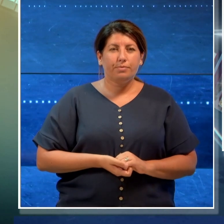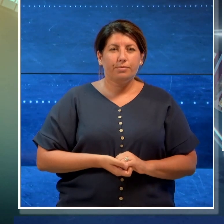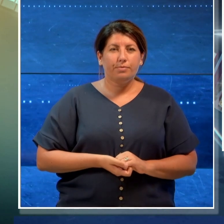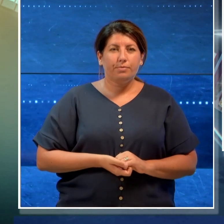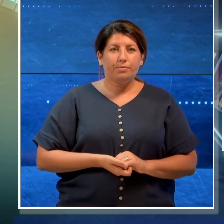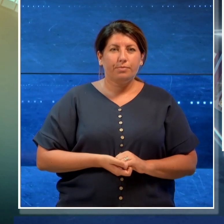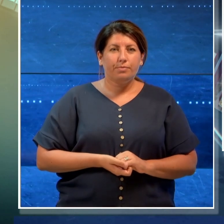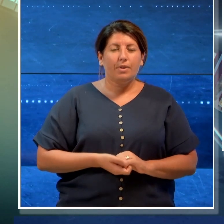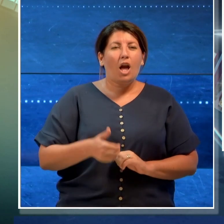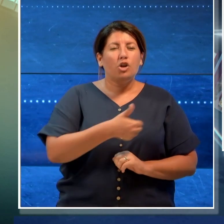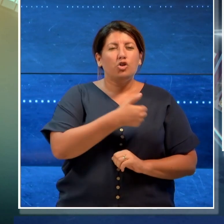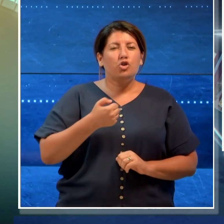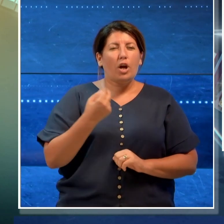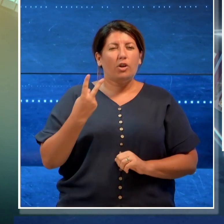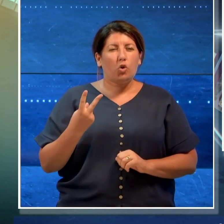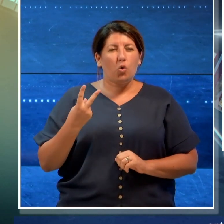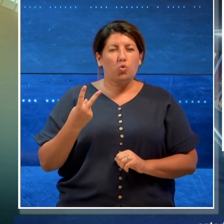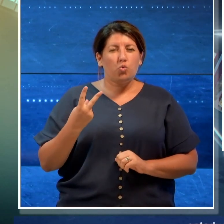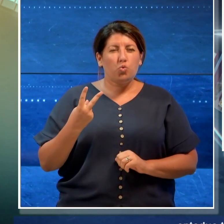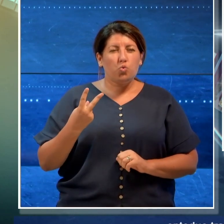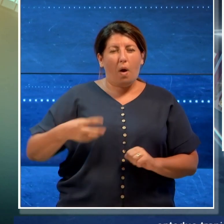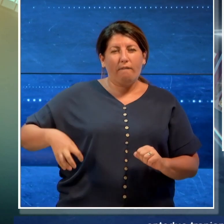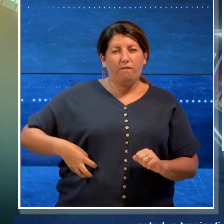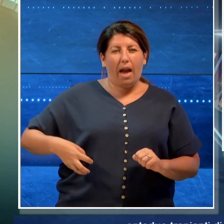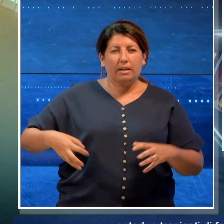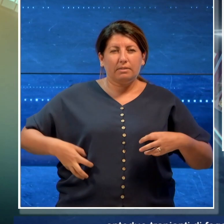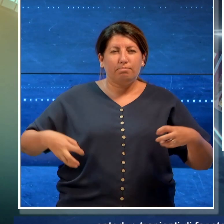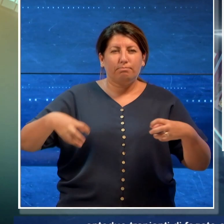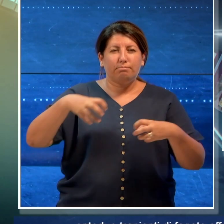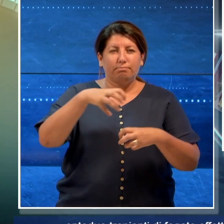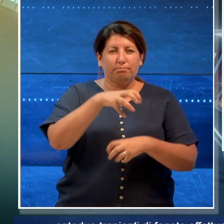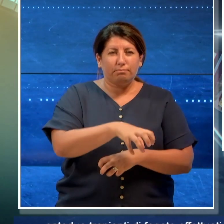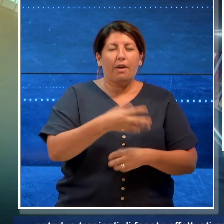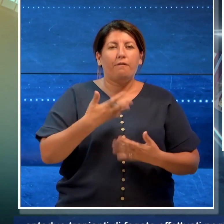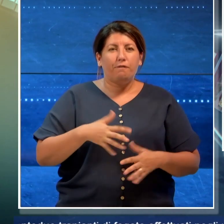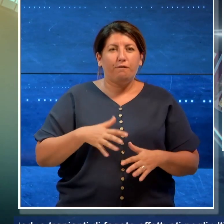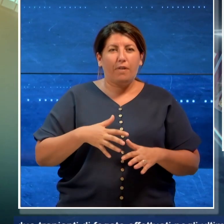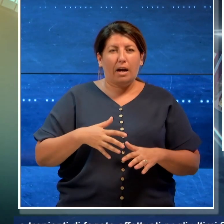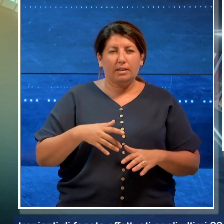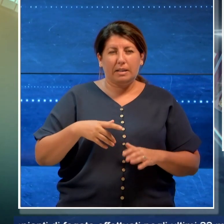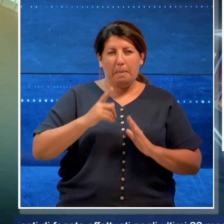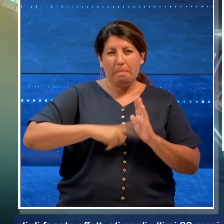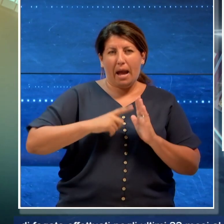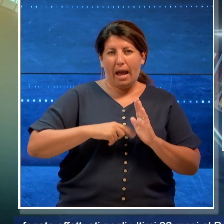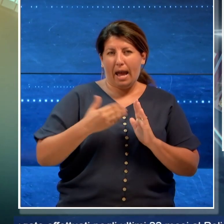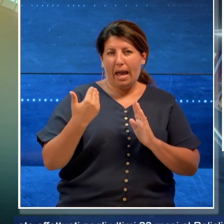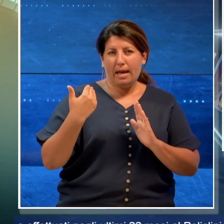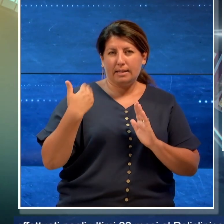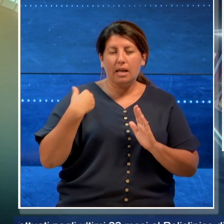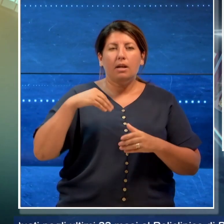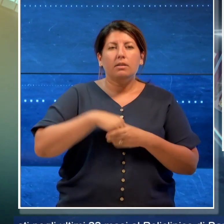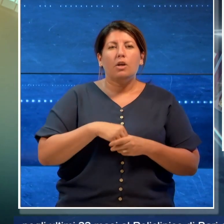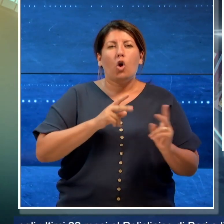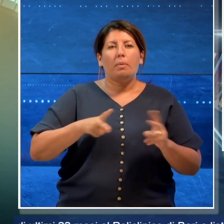102 trapianti di fegato effettuati negli ultimi 22 mesi al Policlinico di Bari e